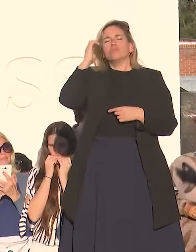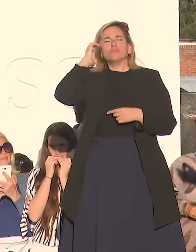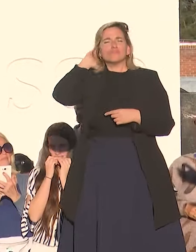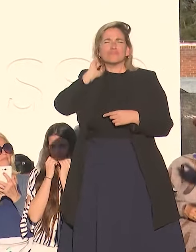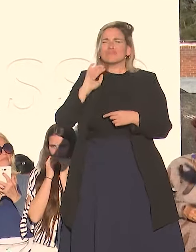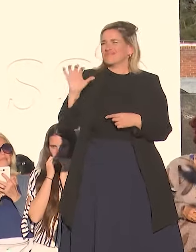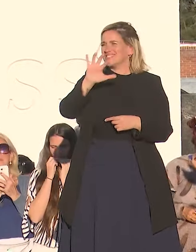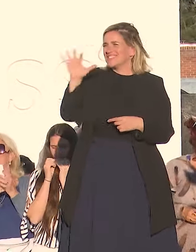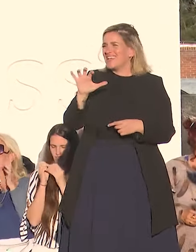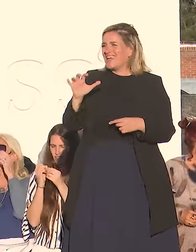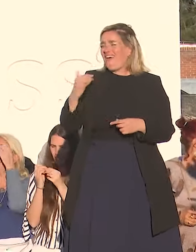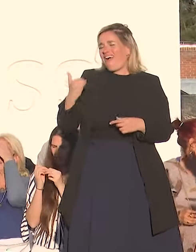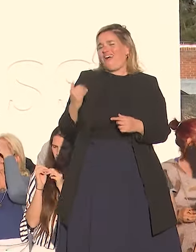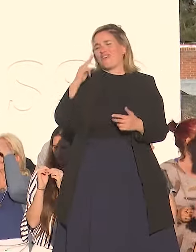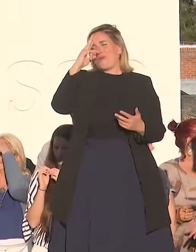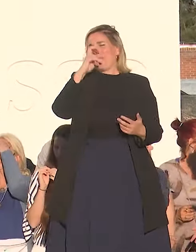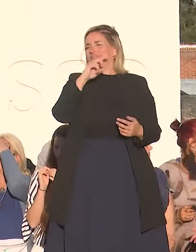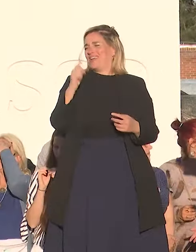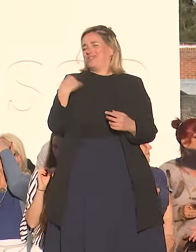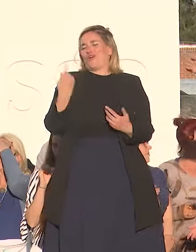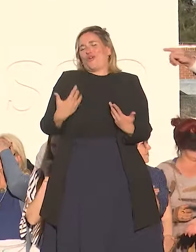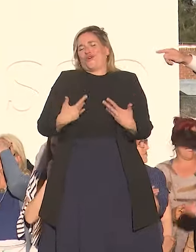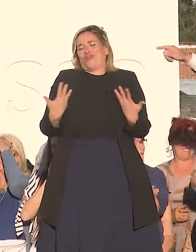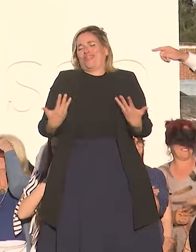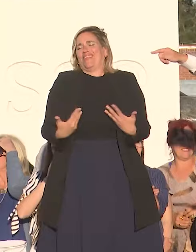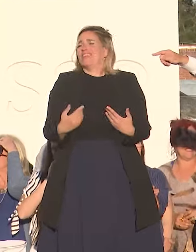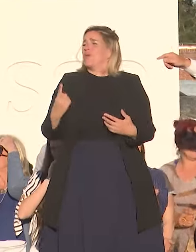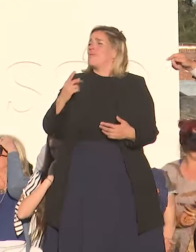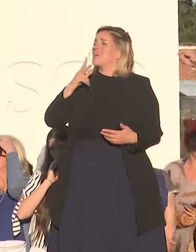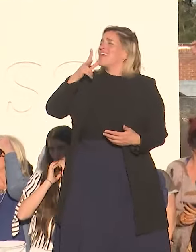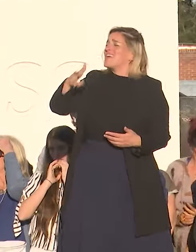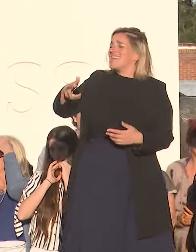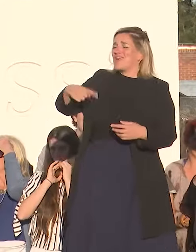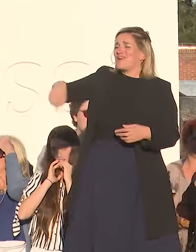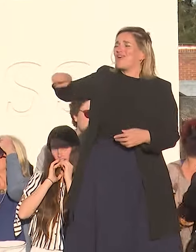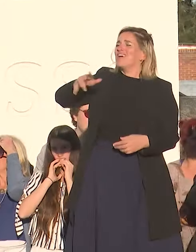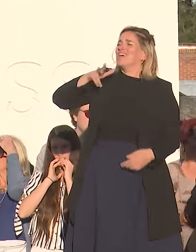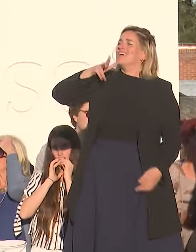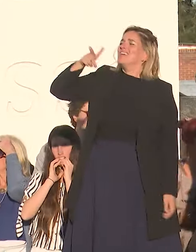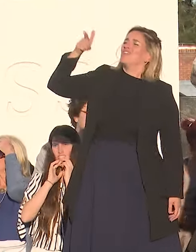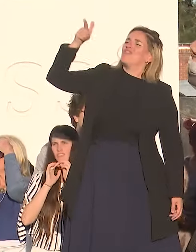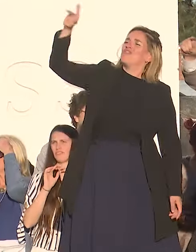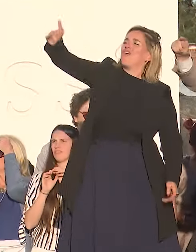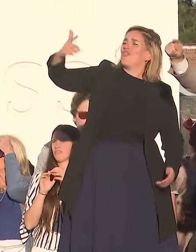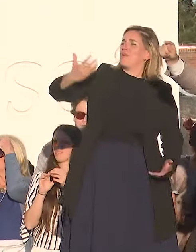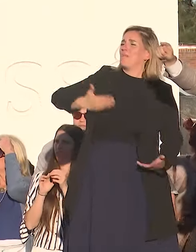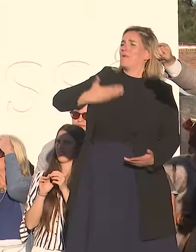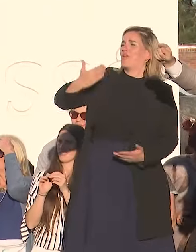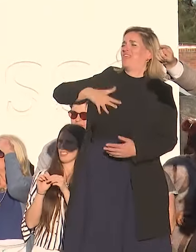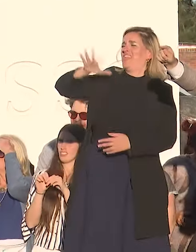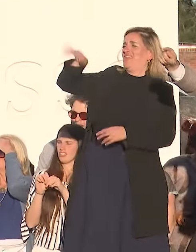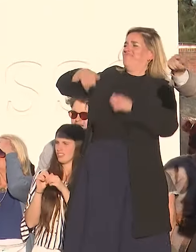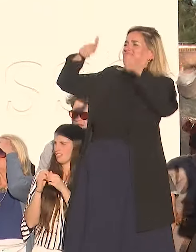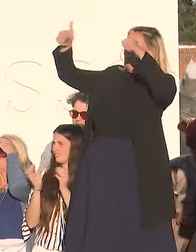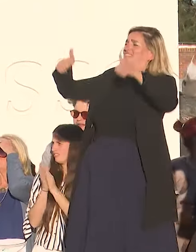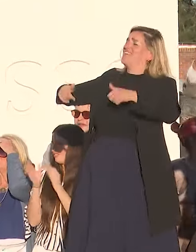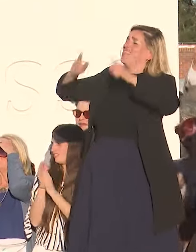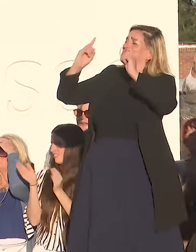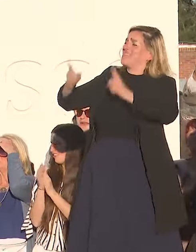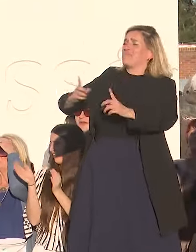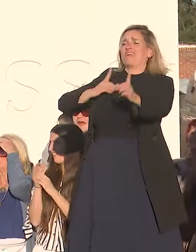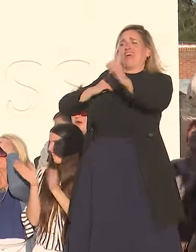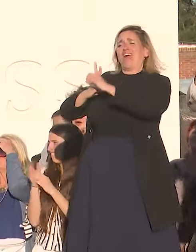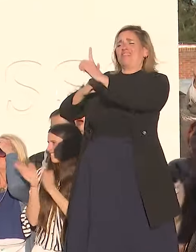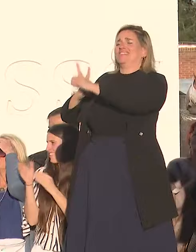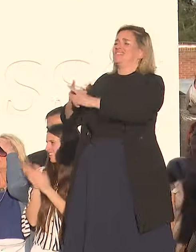de que el cerro tiene un hospital porque van a ir los hijos de los que están más acá y van a estar los hijos de los que trajeron los carteles y los van a